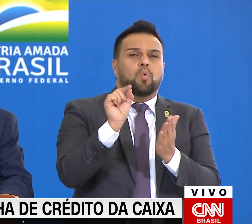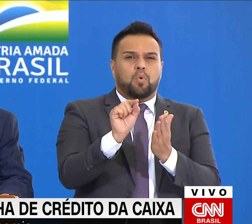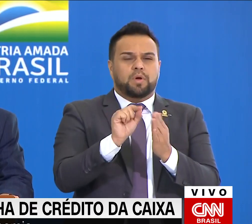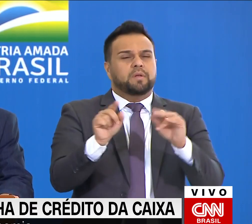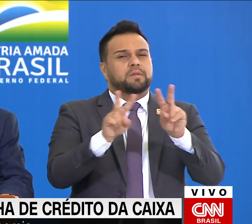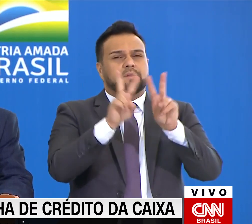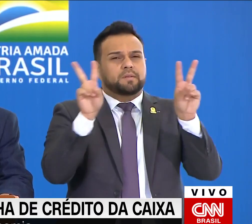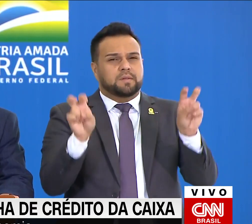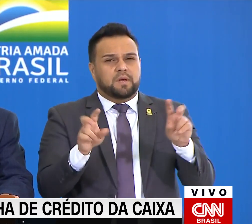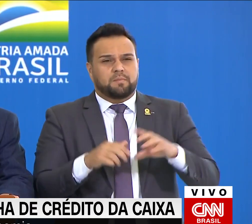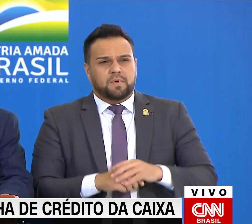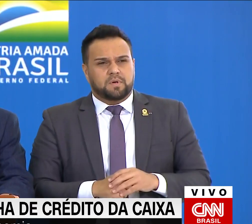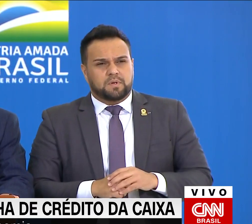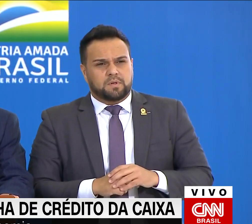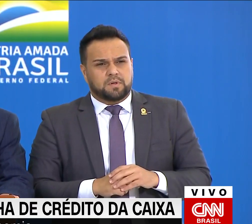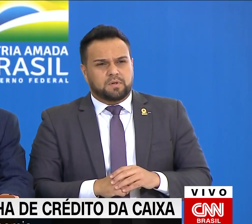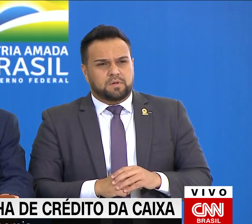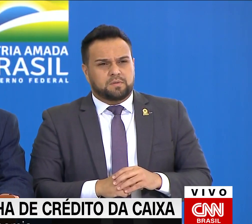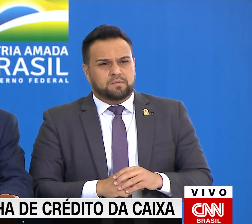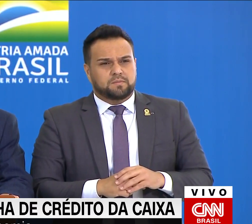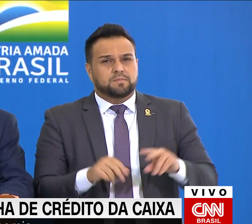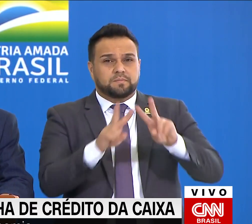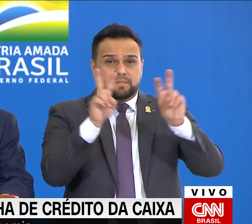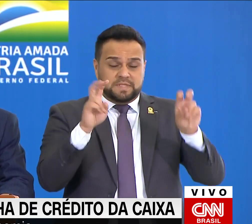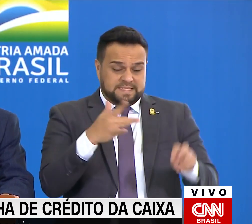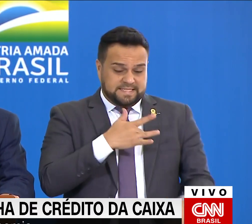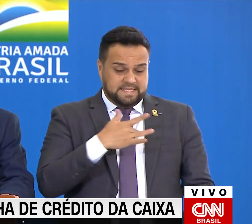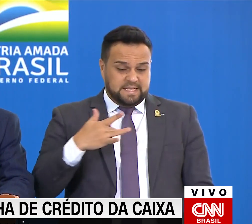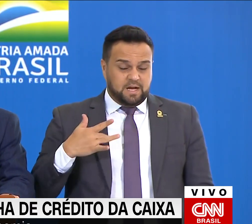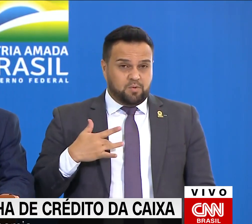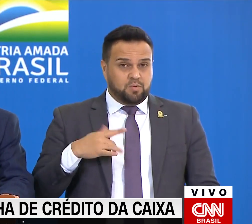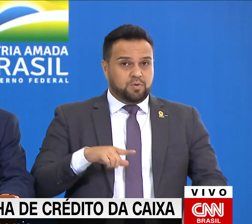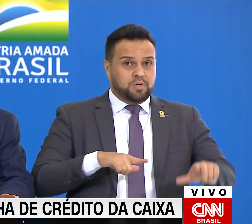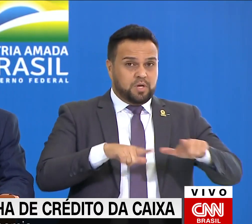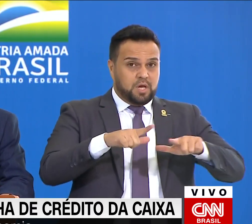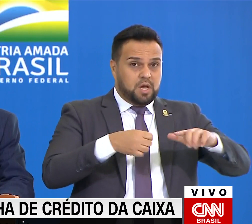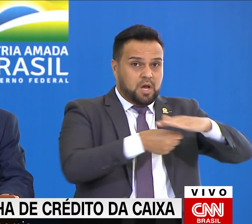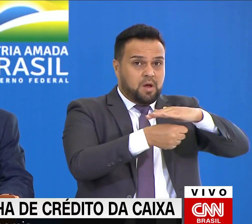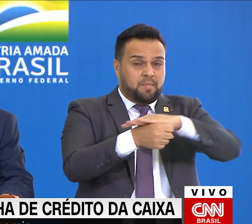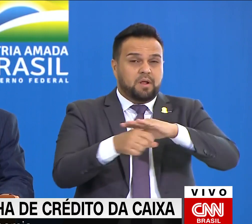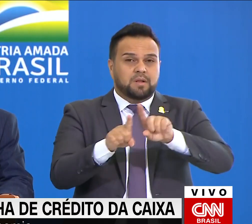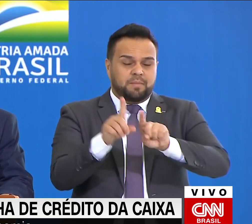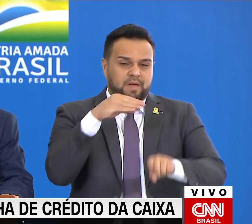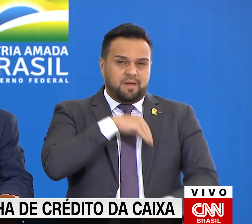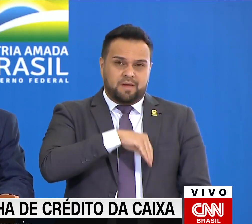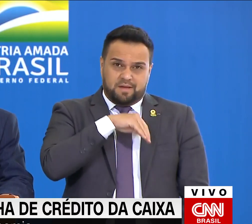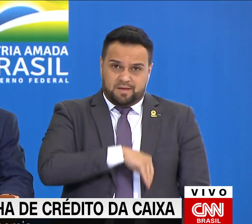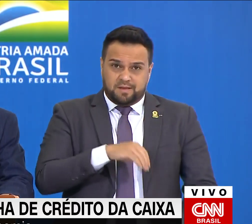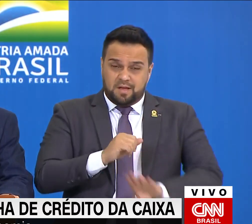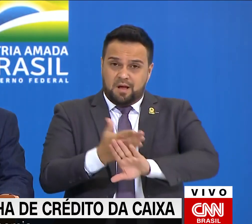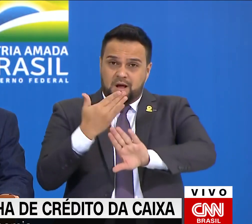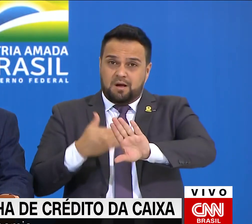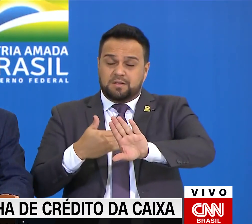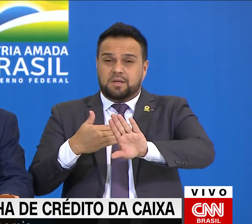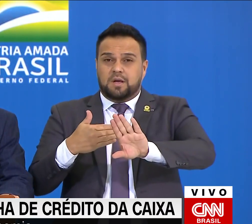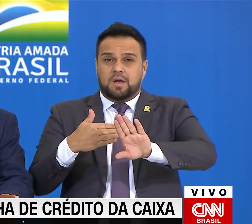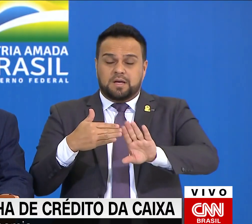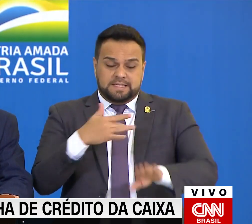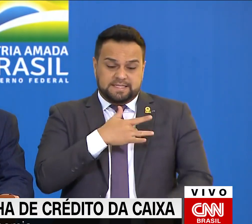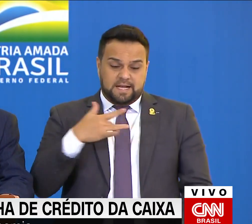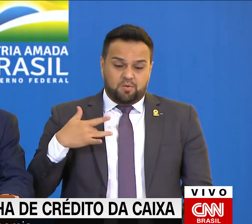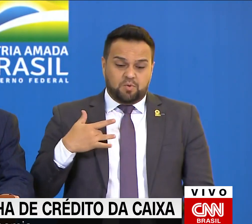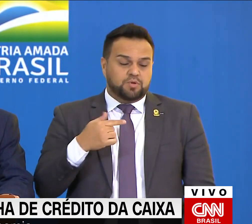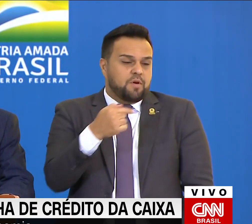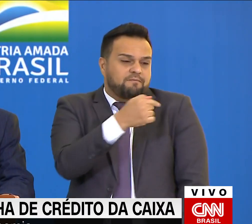tático de saúde, emprego e renda, conversado longamente com o nosso presidente. Saúde com a